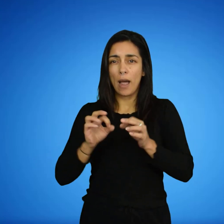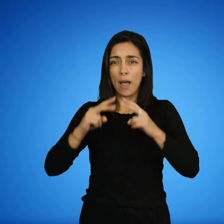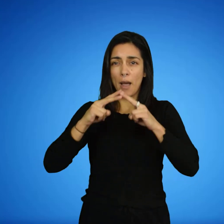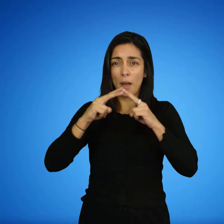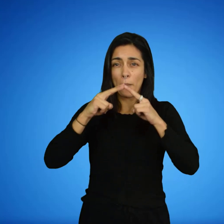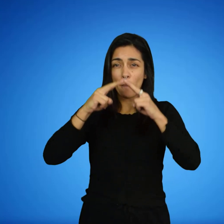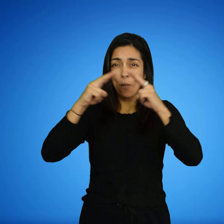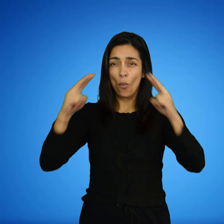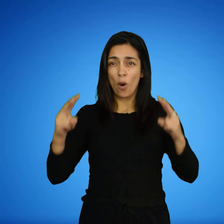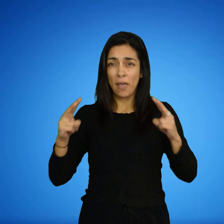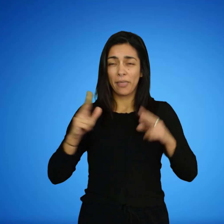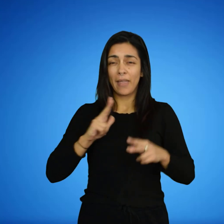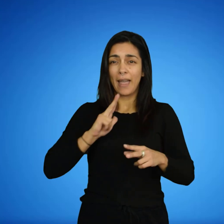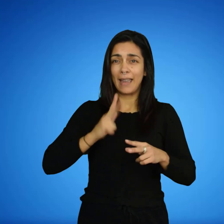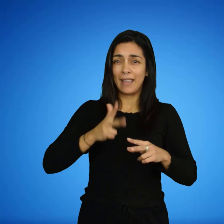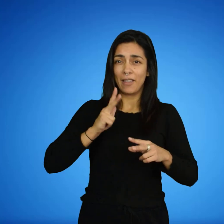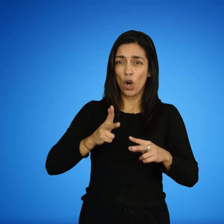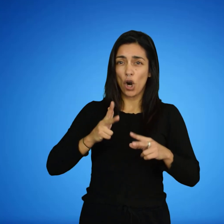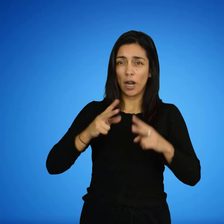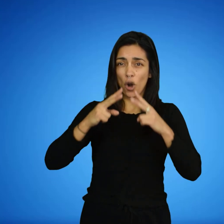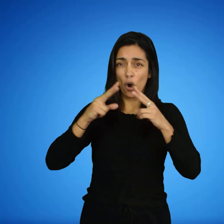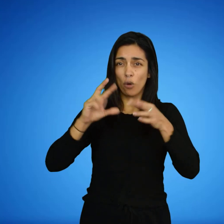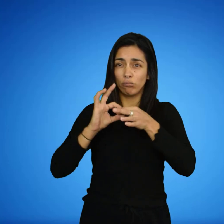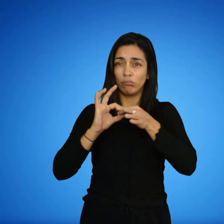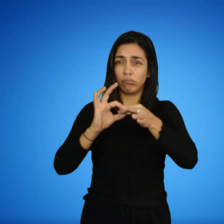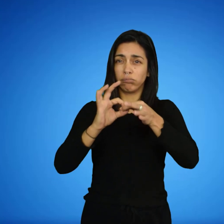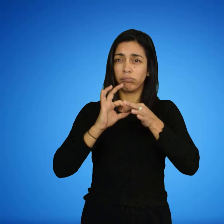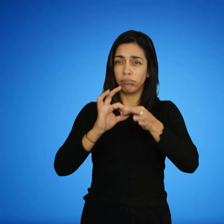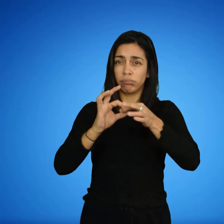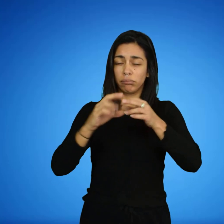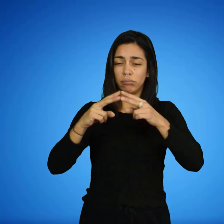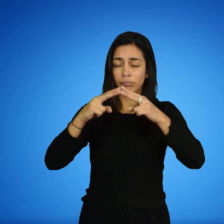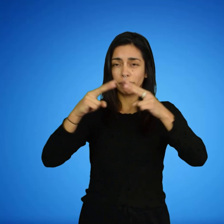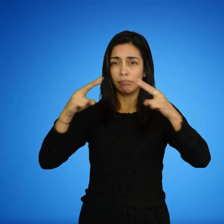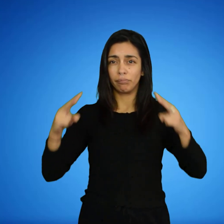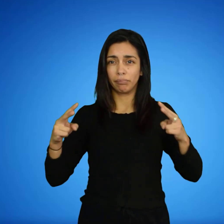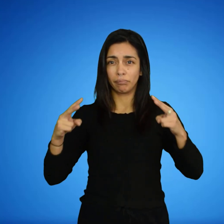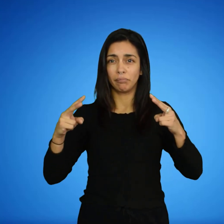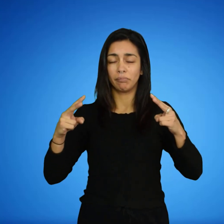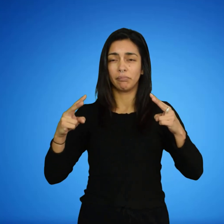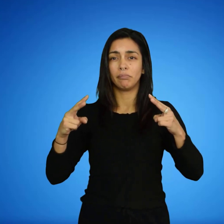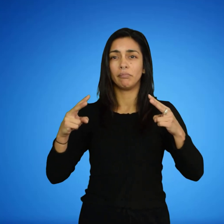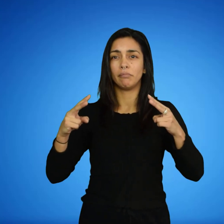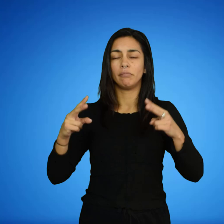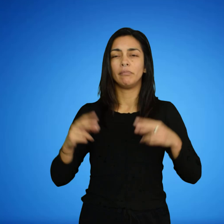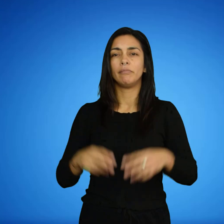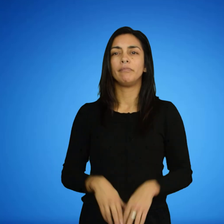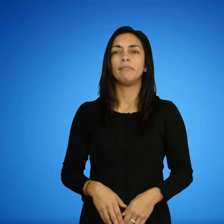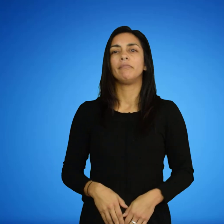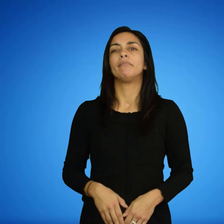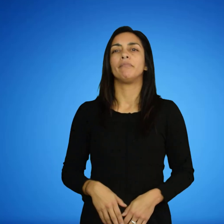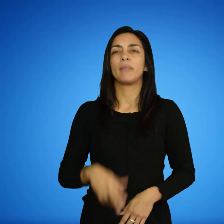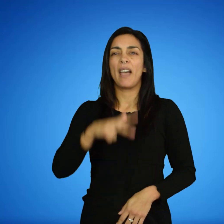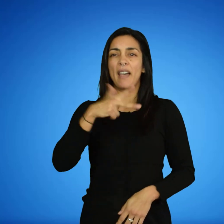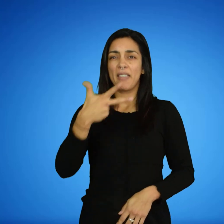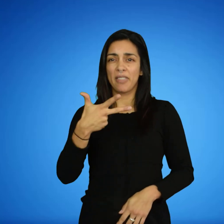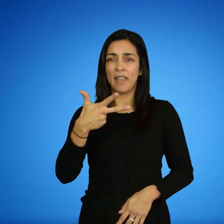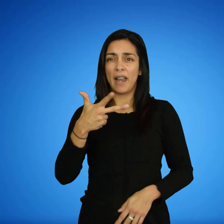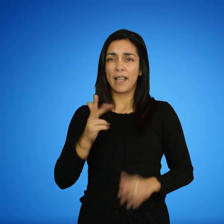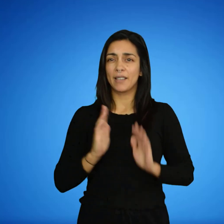sus bases nitrogenadas. Mediante tres puentes entre guanina y citosina y dos puentes entre timina